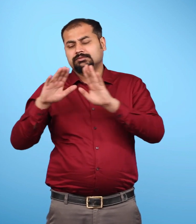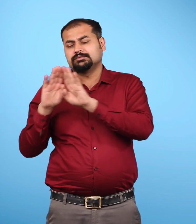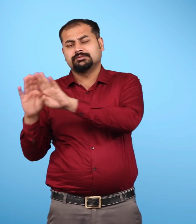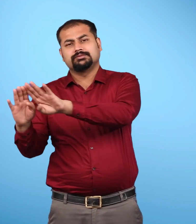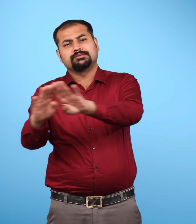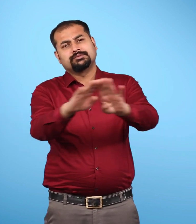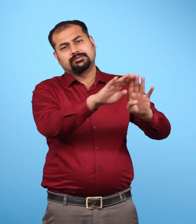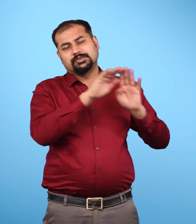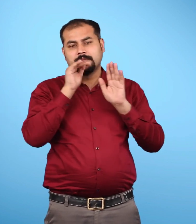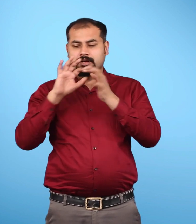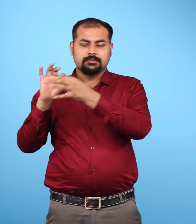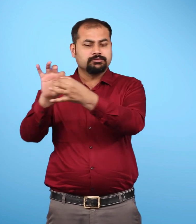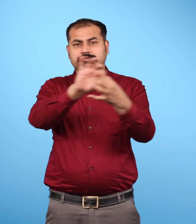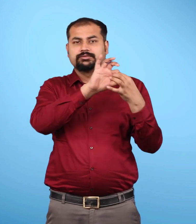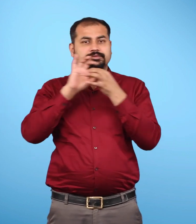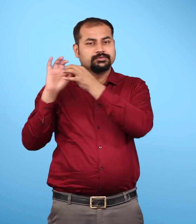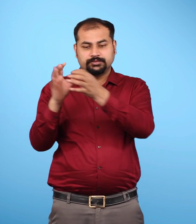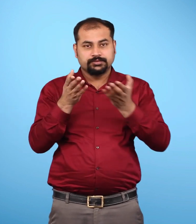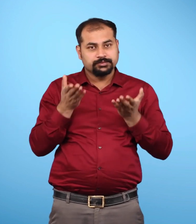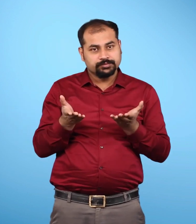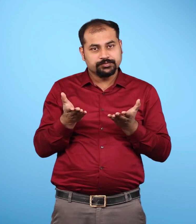ये आपस में एक दूसरे से जुड़े हुए है